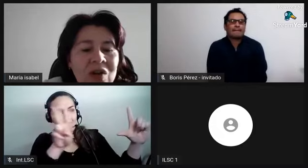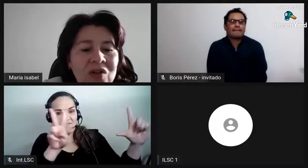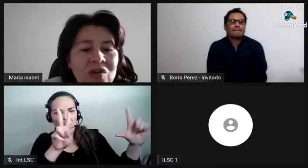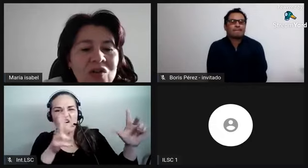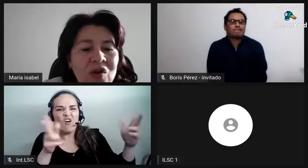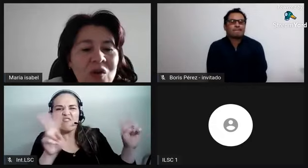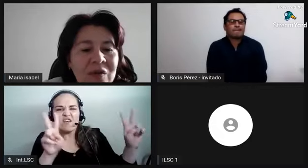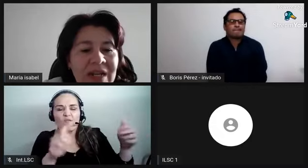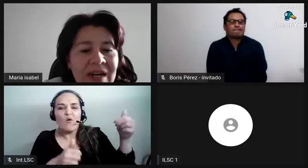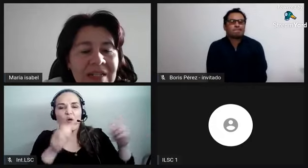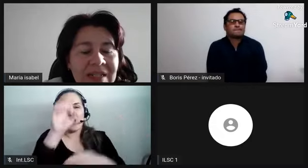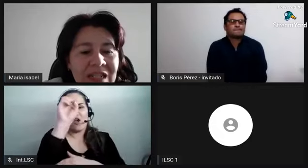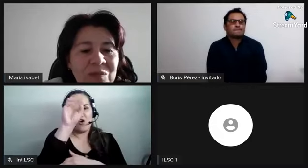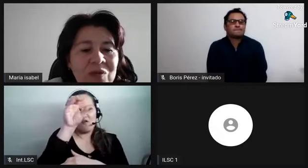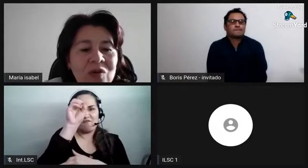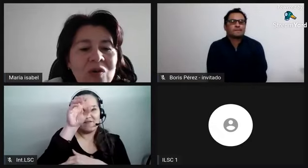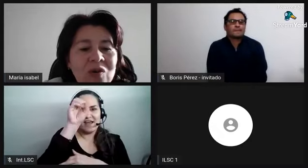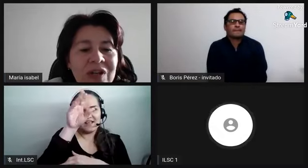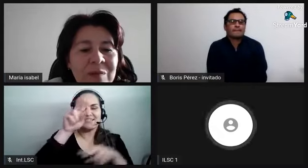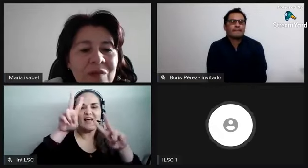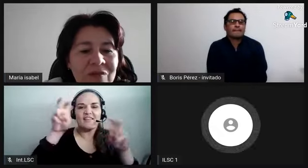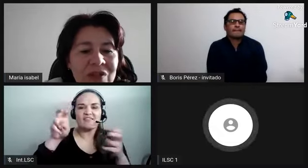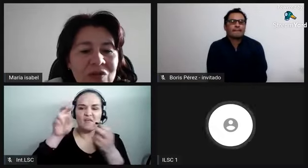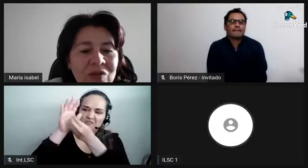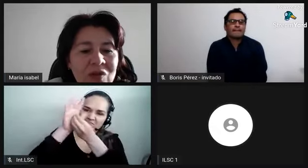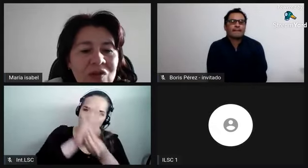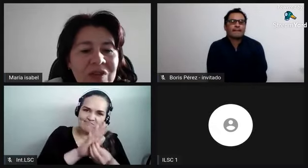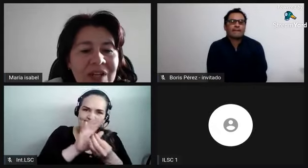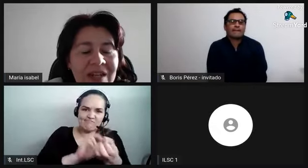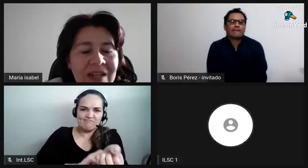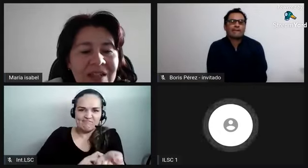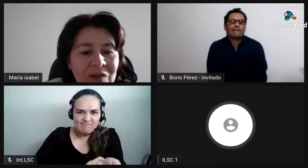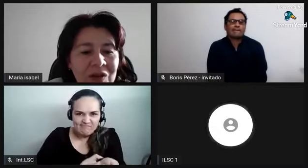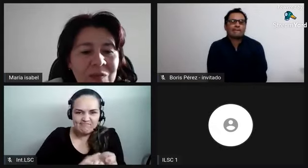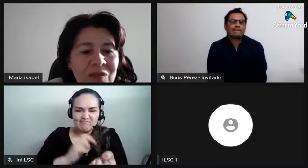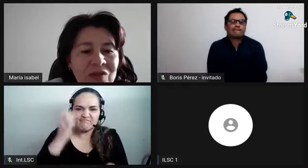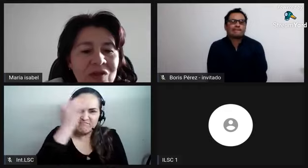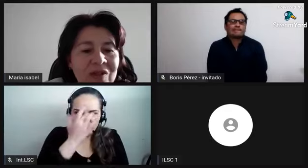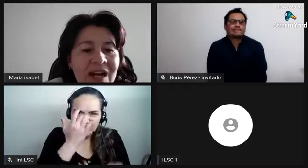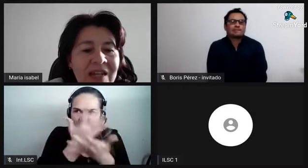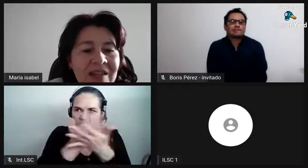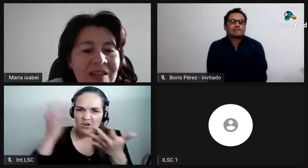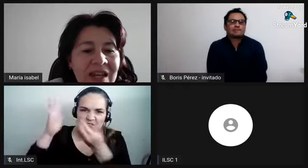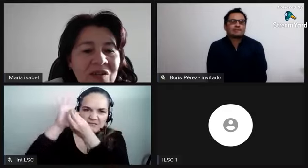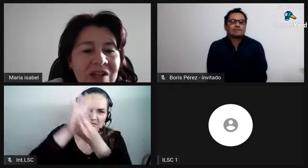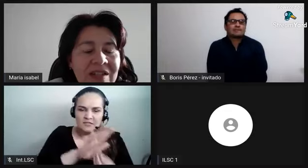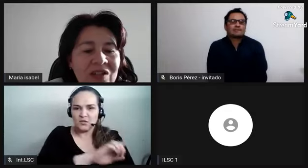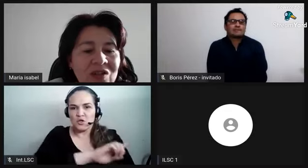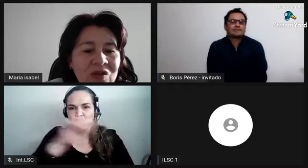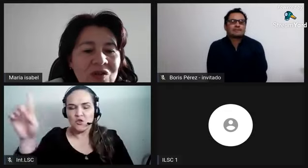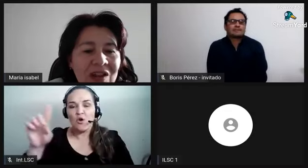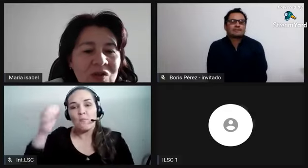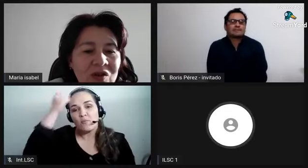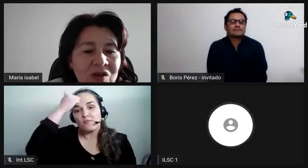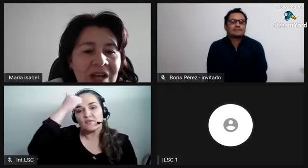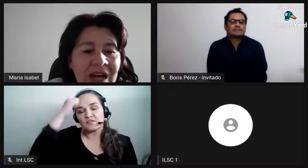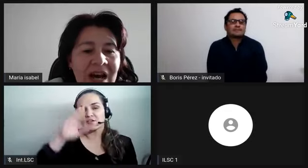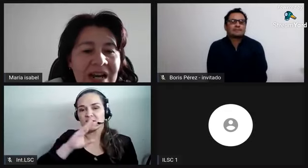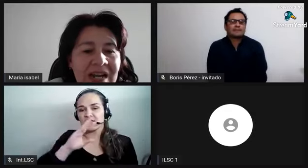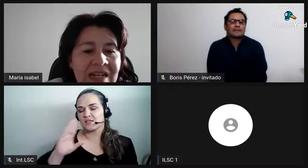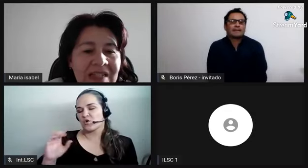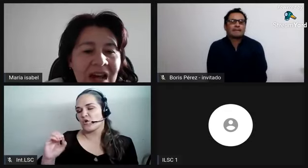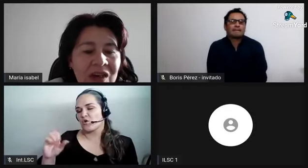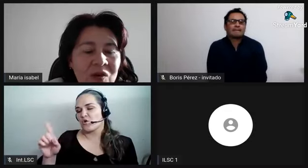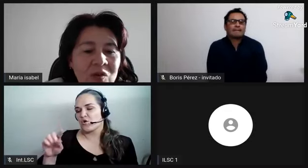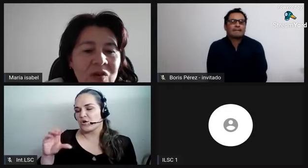sobre Racismo con el profesor Oscar Quintero. El profesor Oscar Quintero es estudiador,